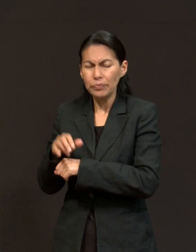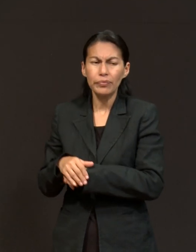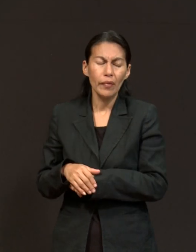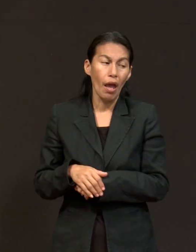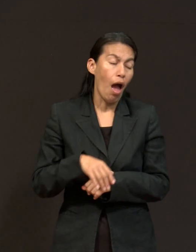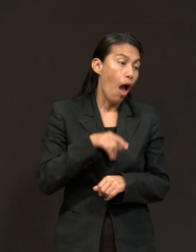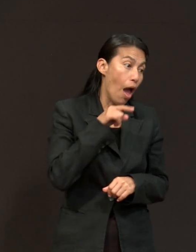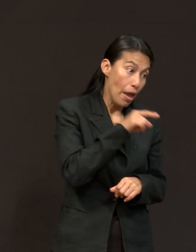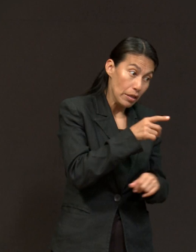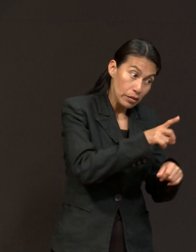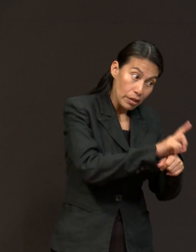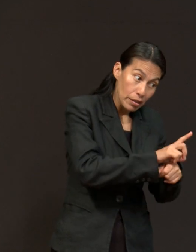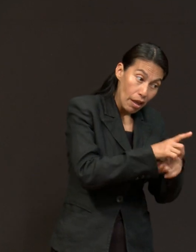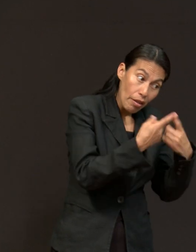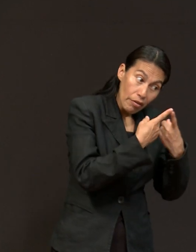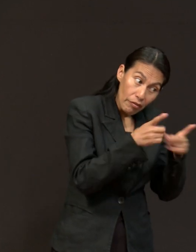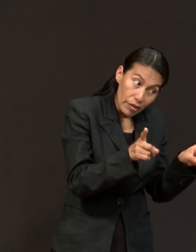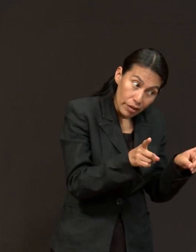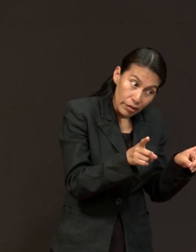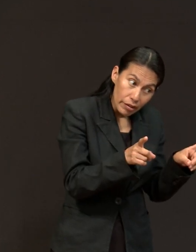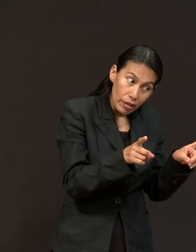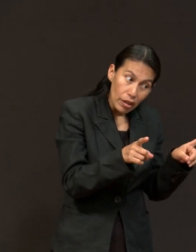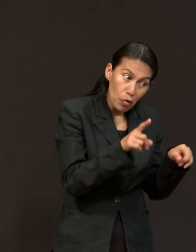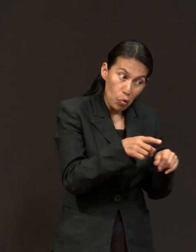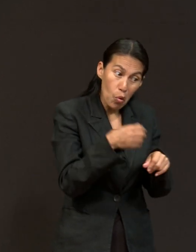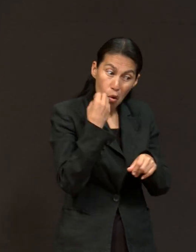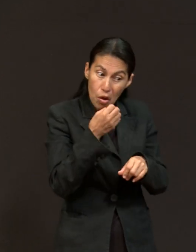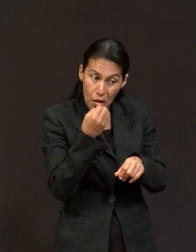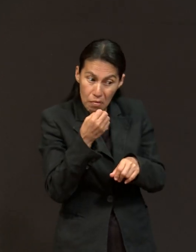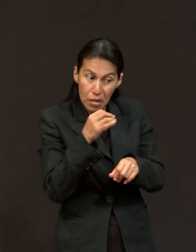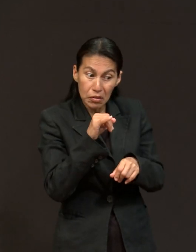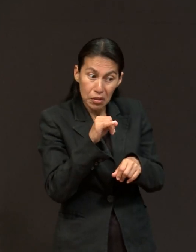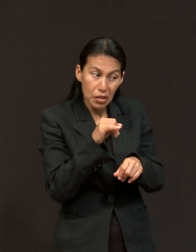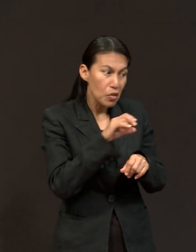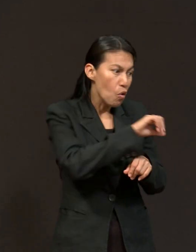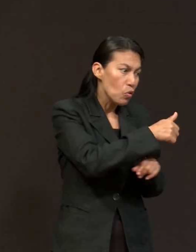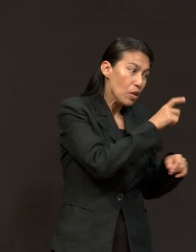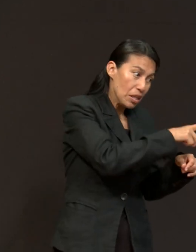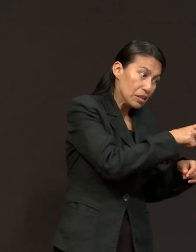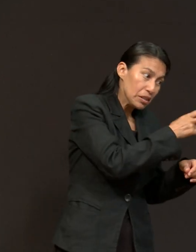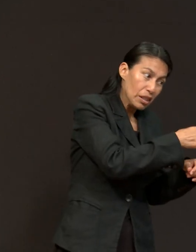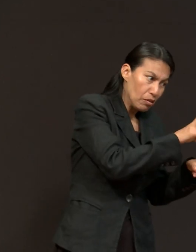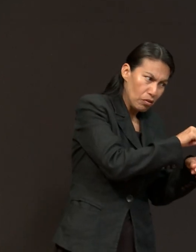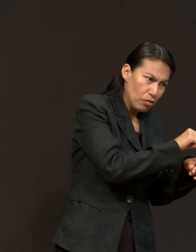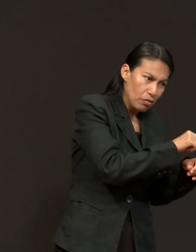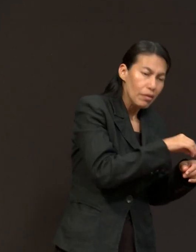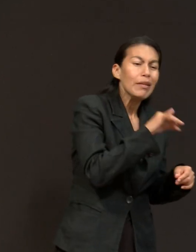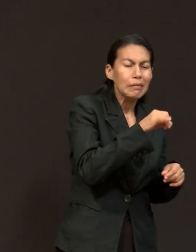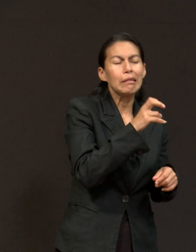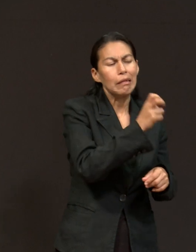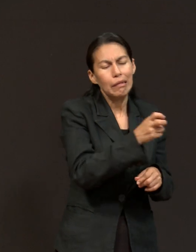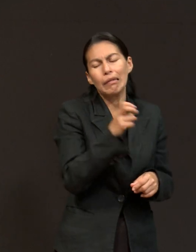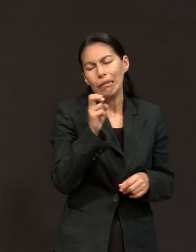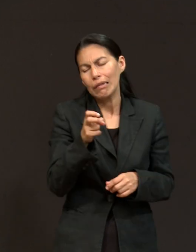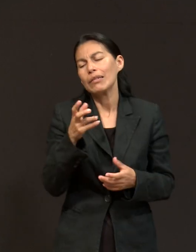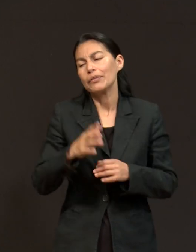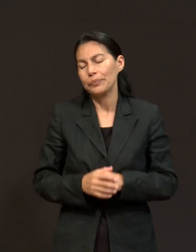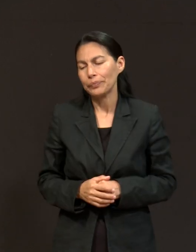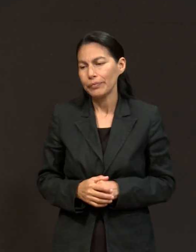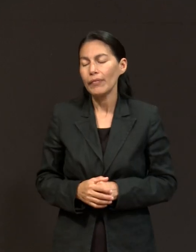oras. Exactamente. Cuando tú meditas en Dios, ¿verdad? Bueno, la pregunta es, ¿cuánto tiempo hay que pasar? Porque también me pregunté